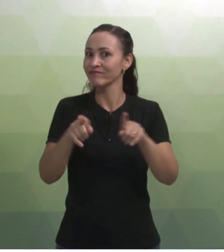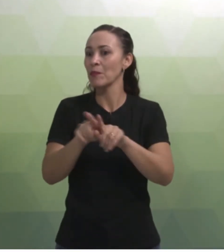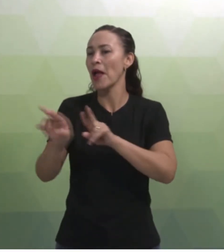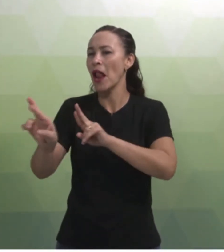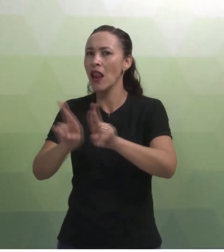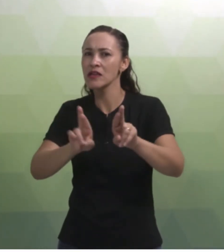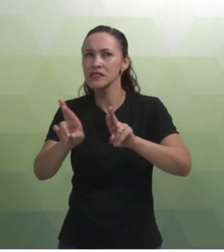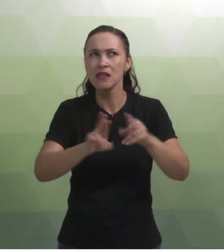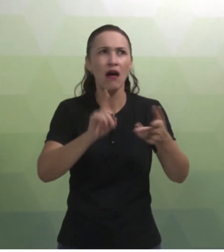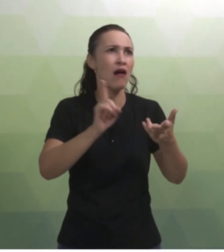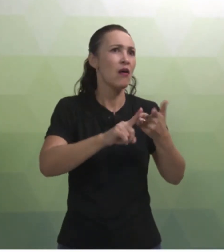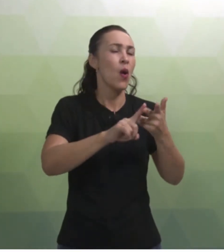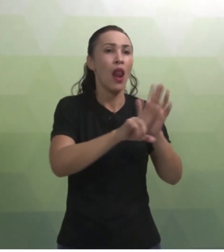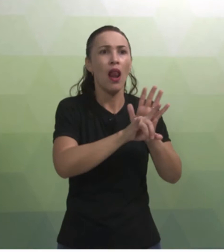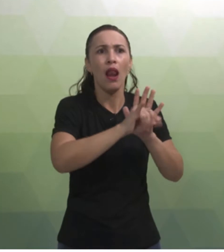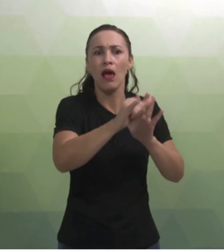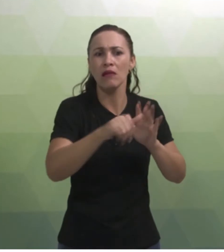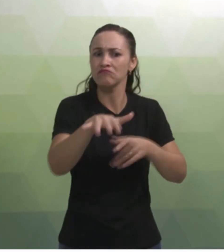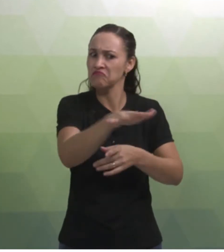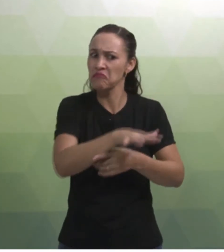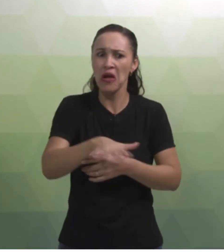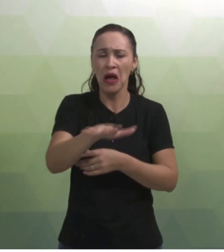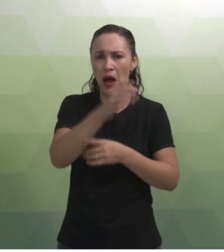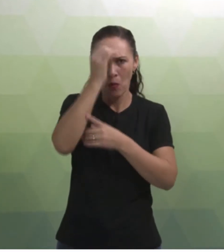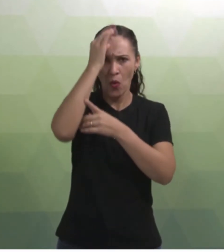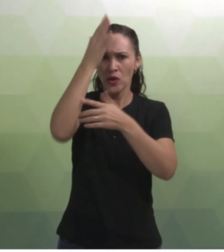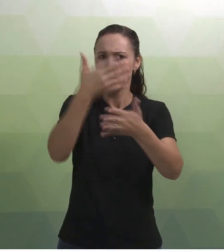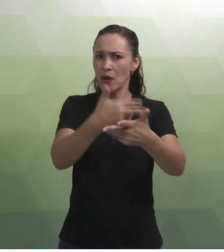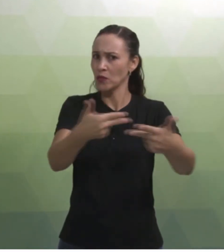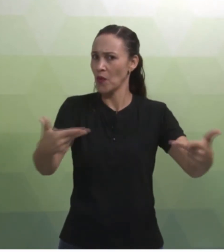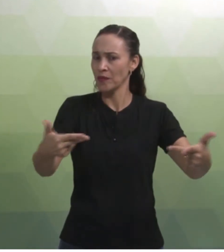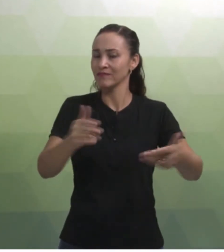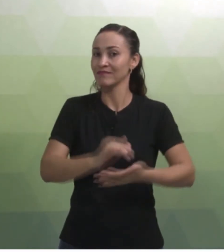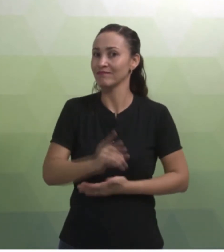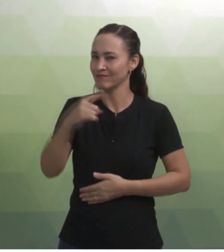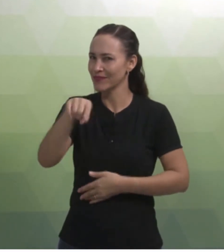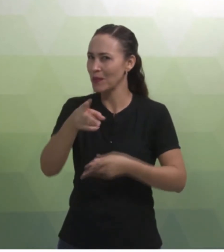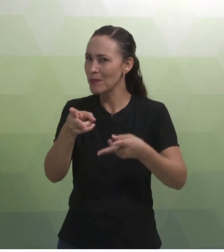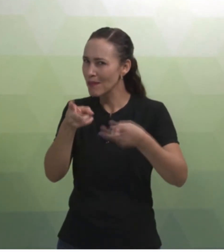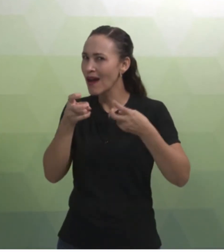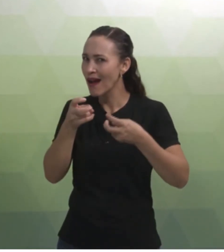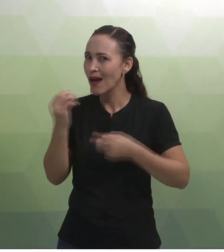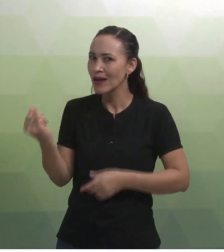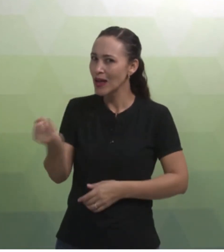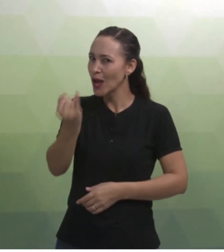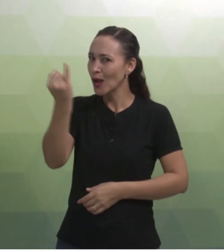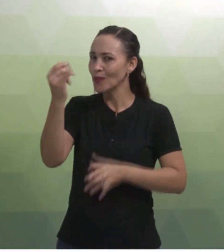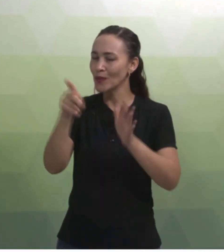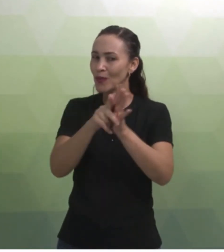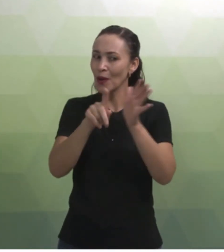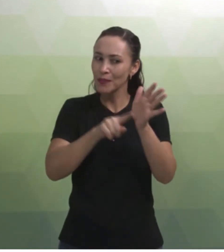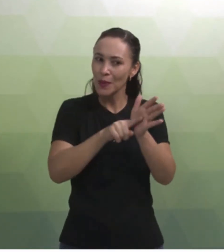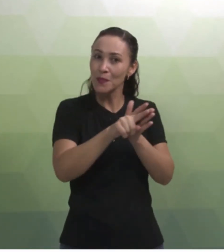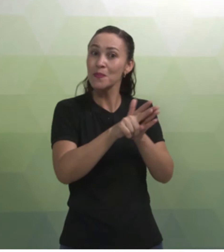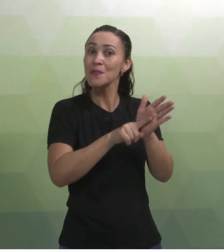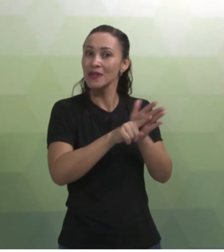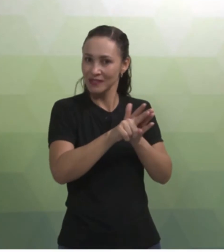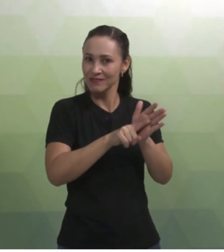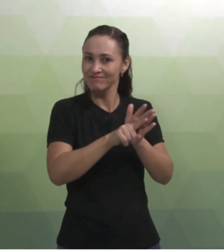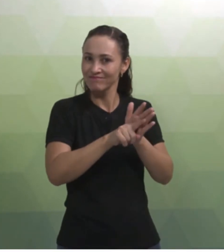em qualquer campo do conhecimento. Percebam aqui a importância dessa pesquisa, porque falou aqui no slide a